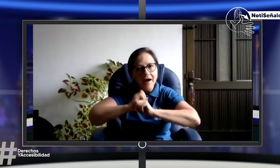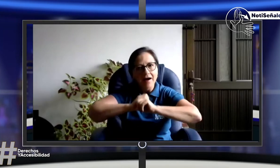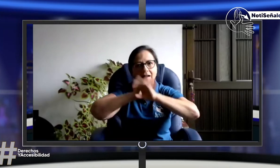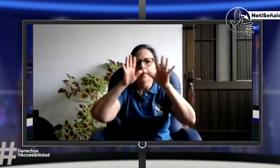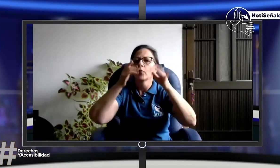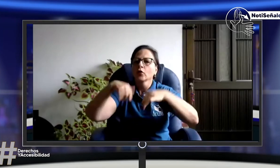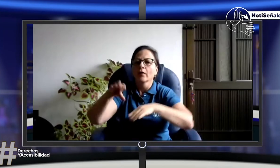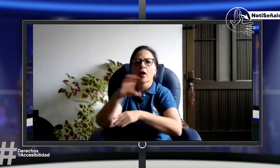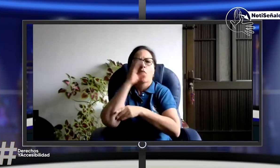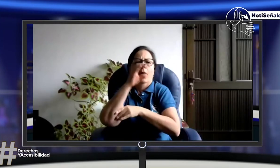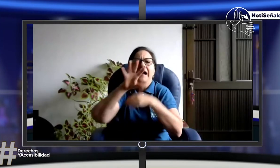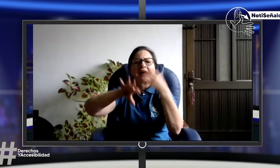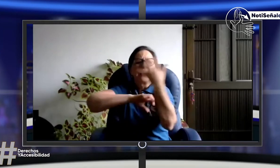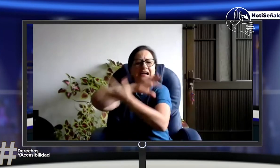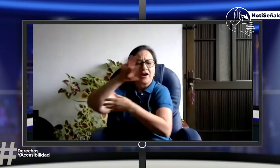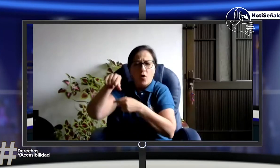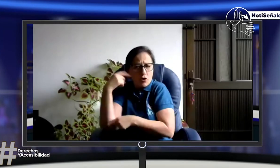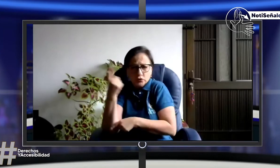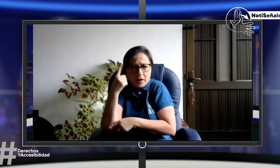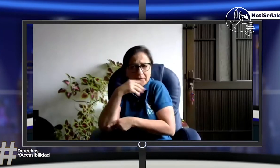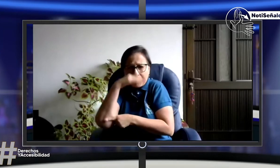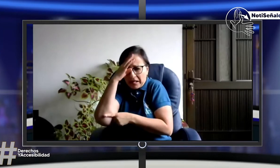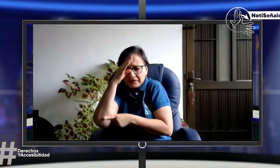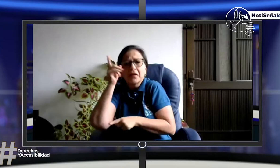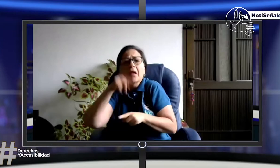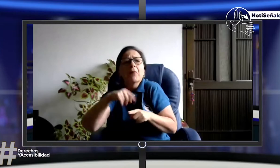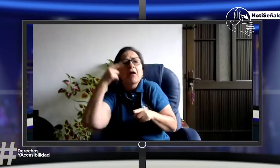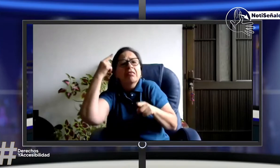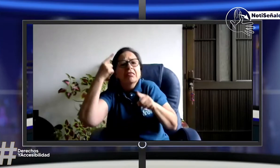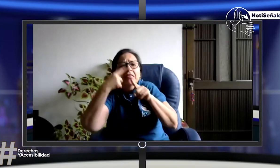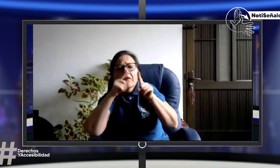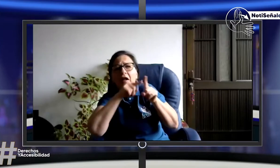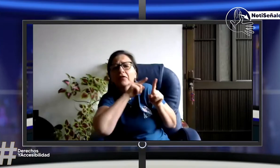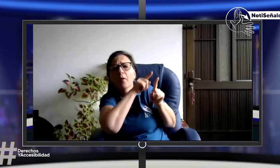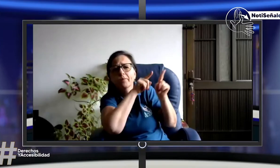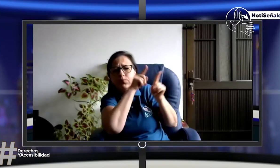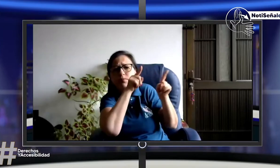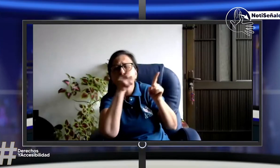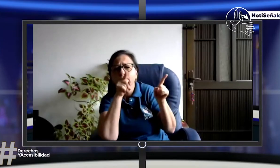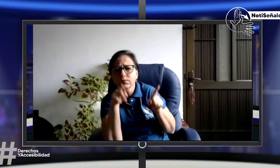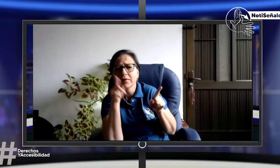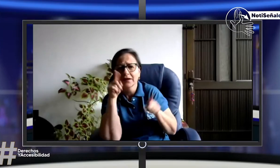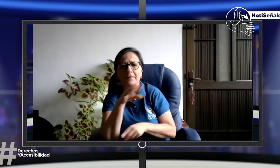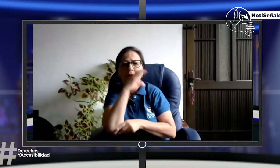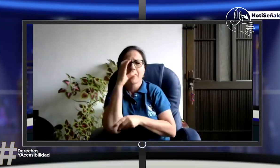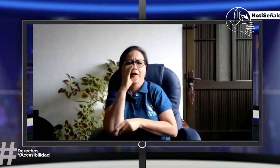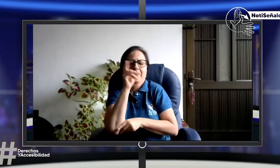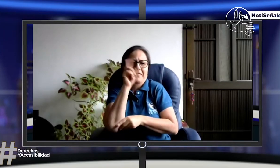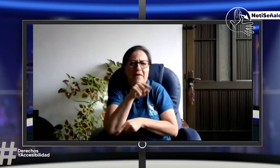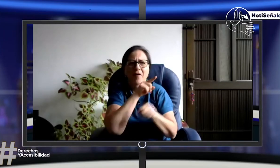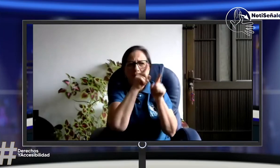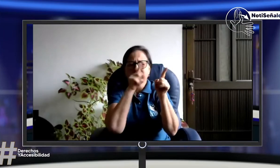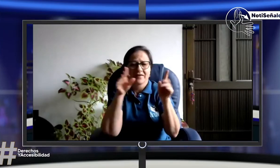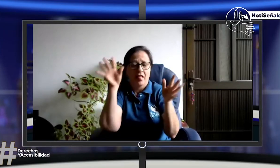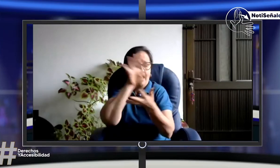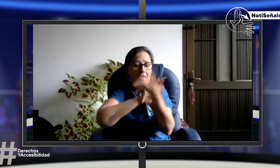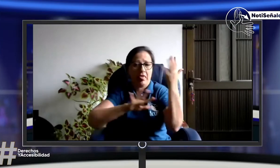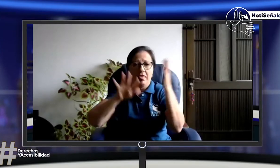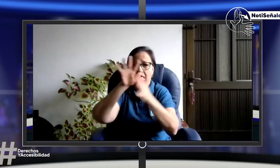educación y también sentarnos a conversar con el Ministerio de Educación Nacional, dado que percibimos un